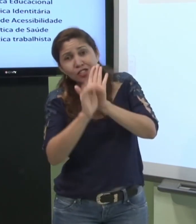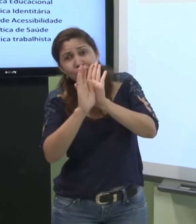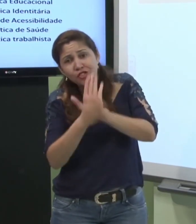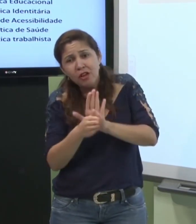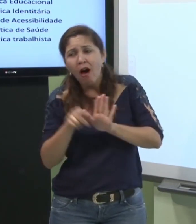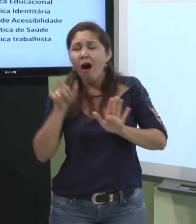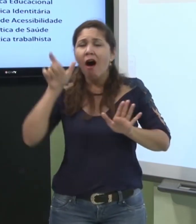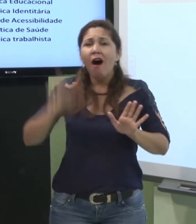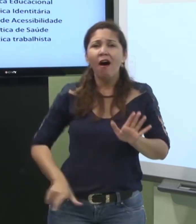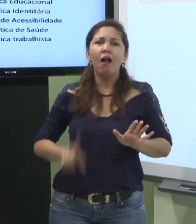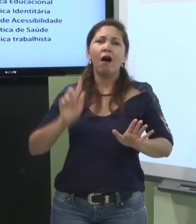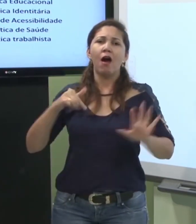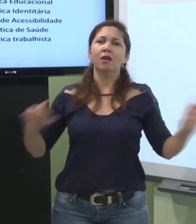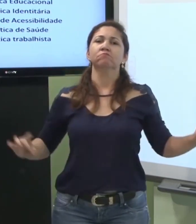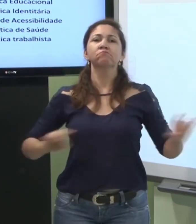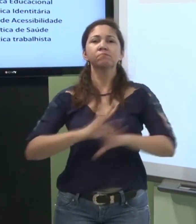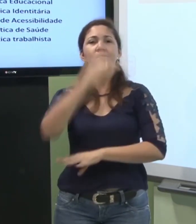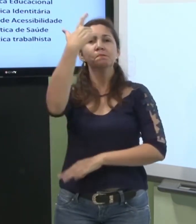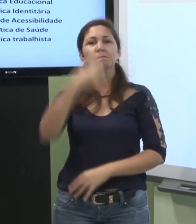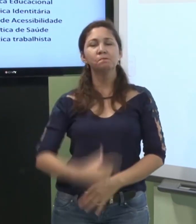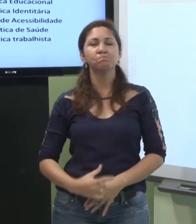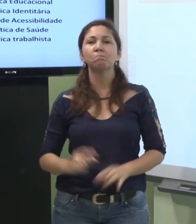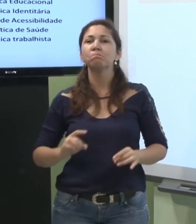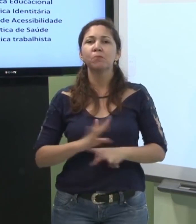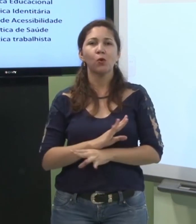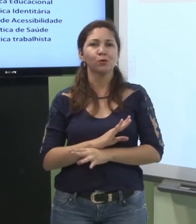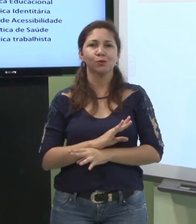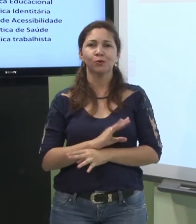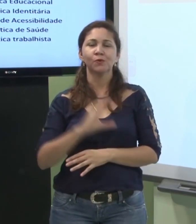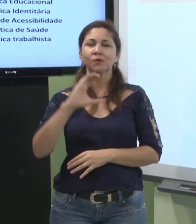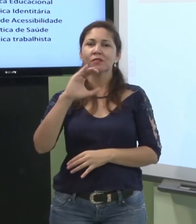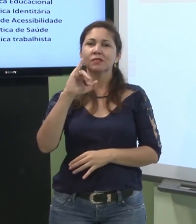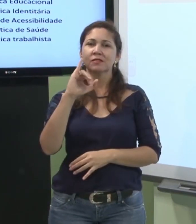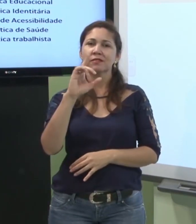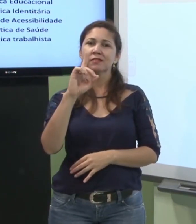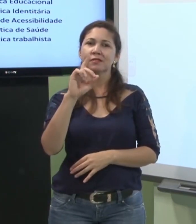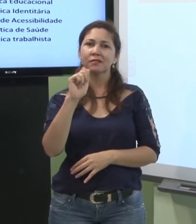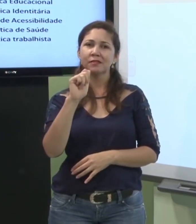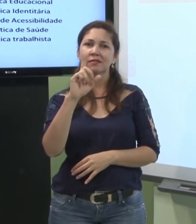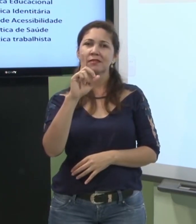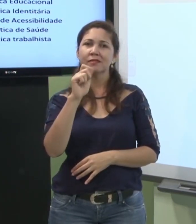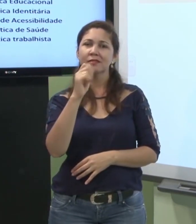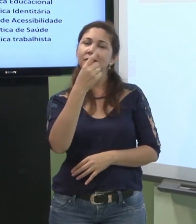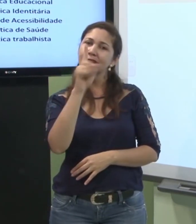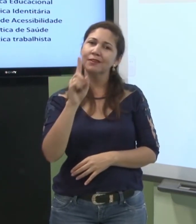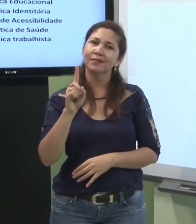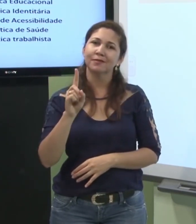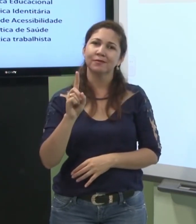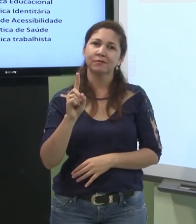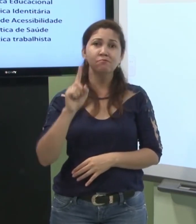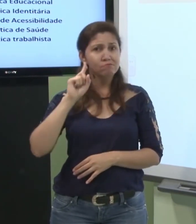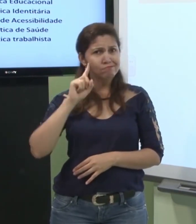se ela assume sua identidade como pessoa surda ela se vê como